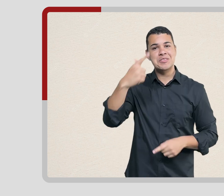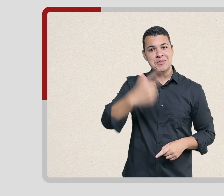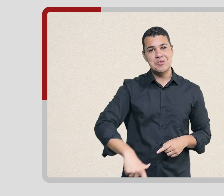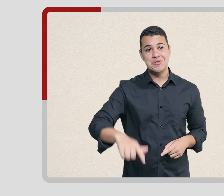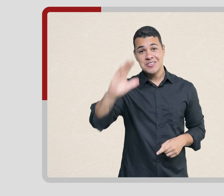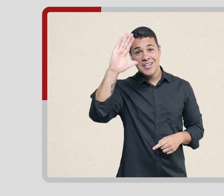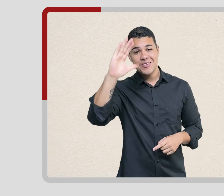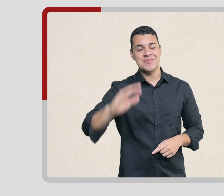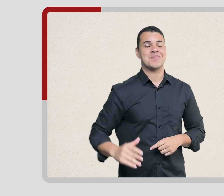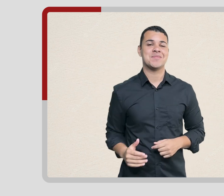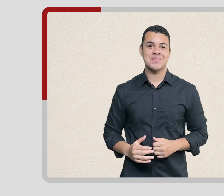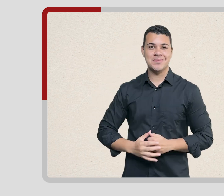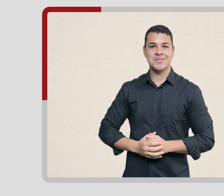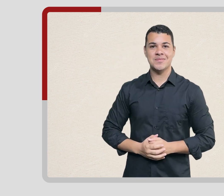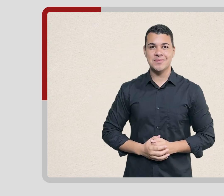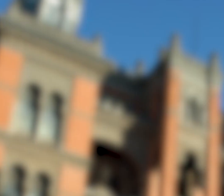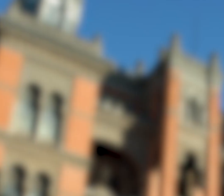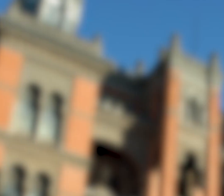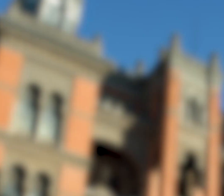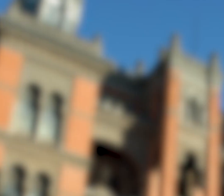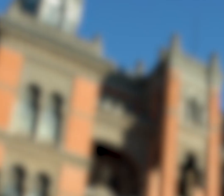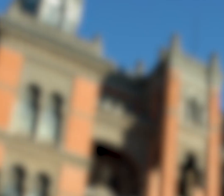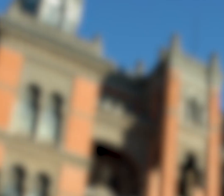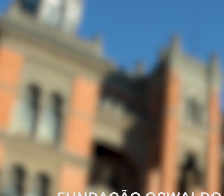na próxima semana. Até lá!